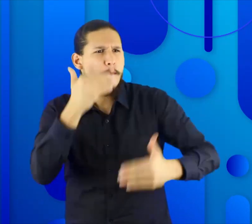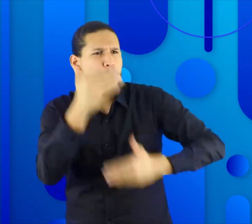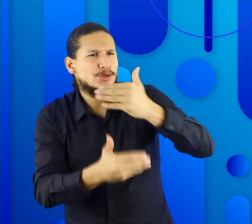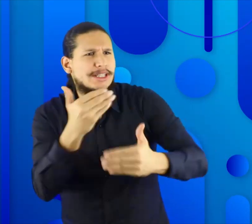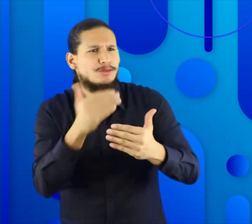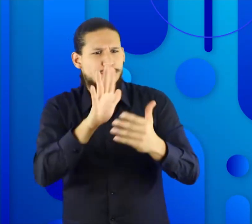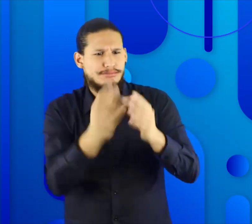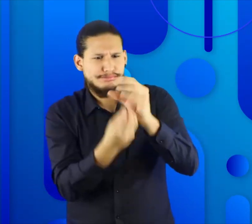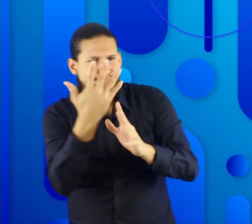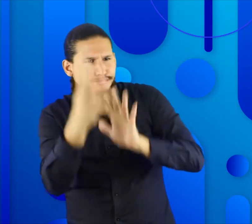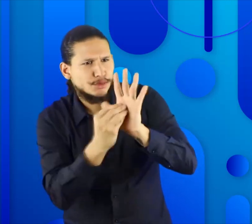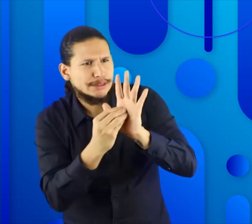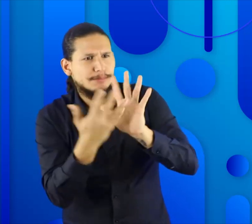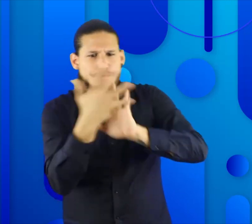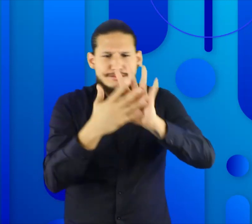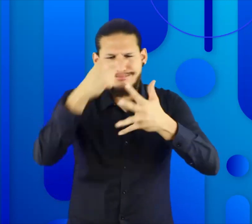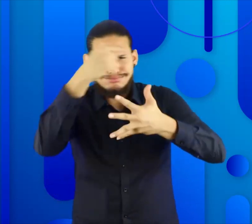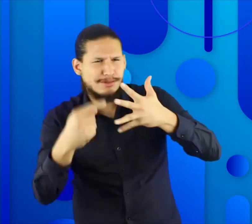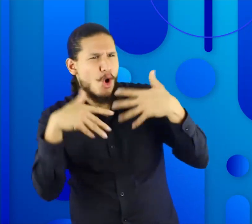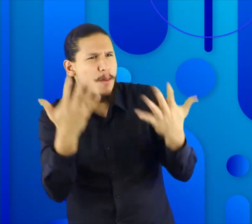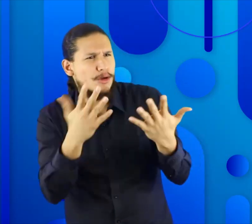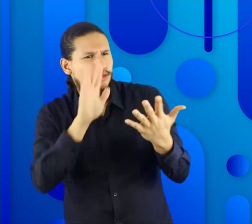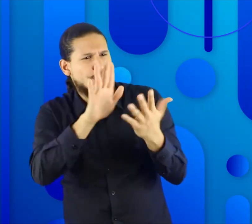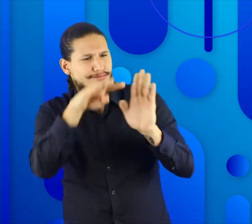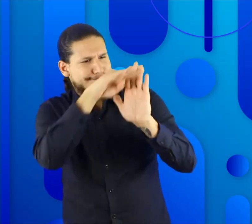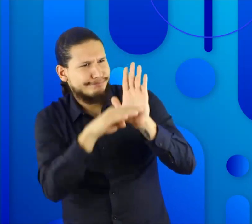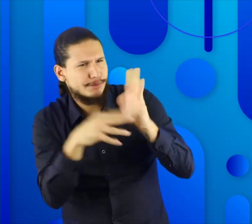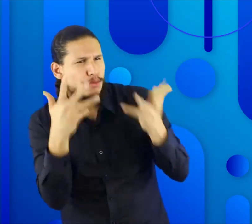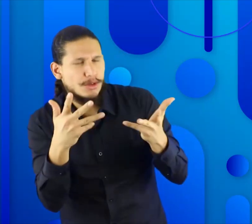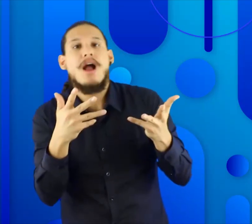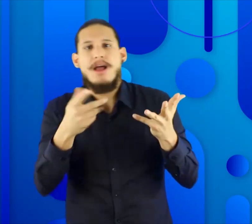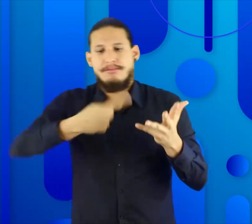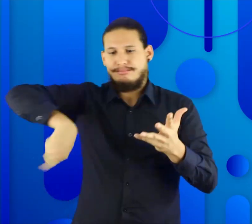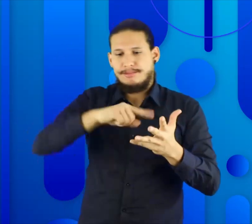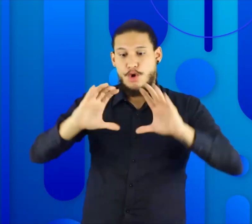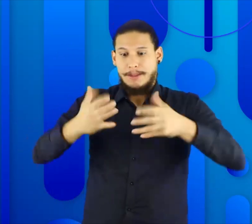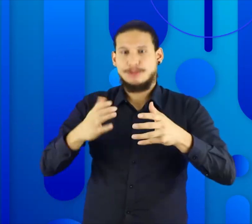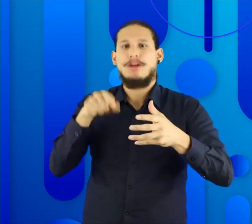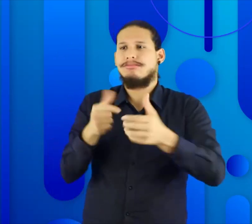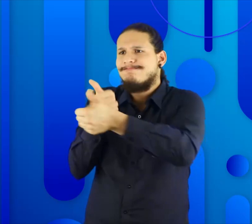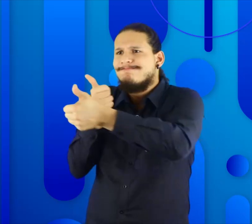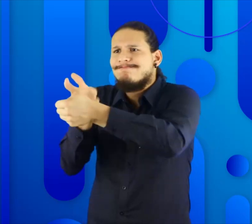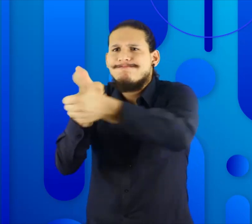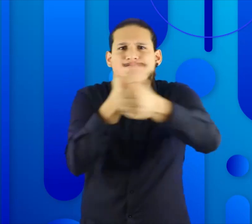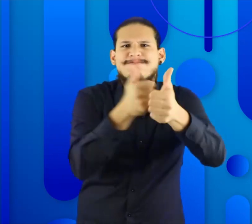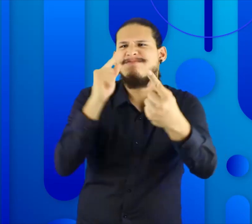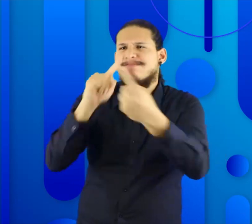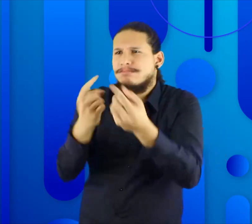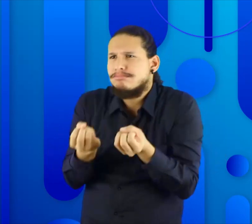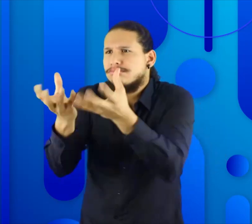entidades o instituciones que se encuentren haciendo procesos de esta naturaleza. La Comisión Nacional dará asesoría